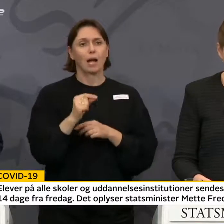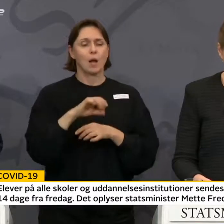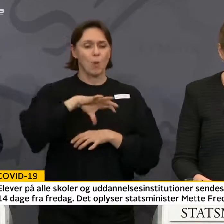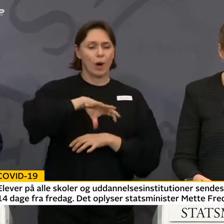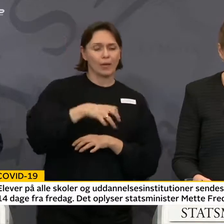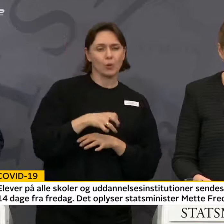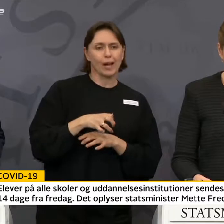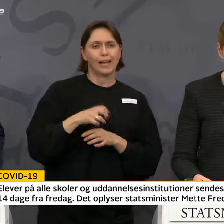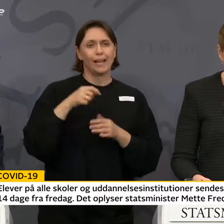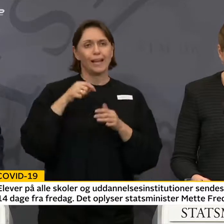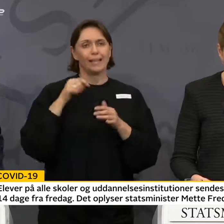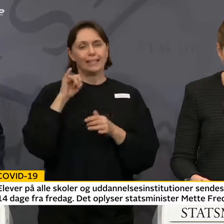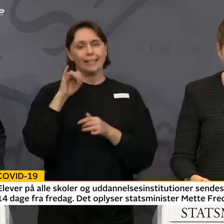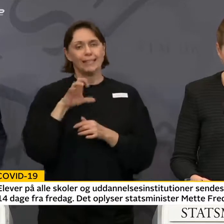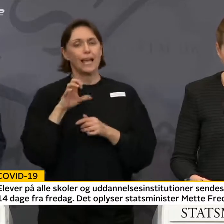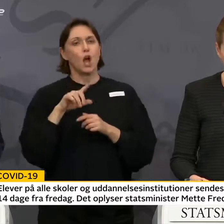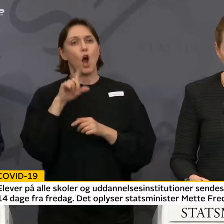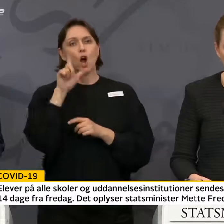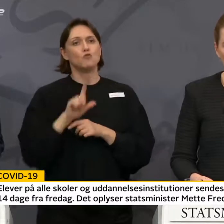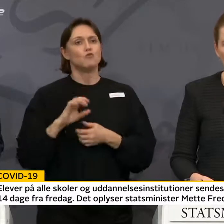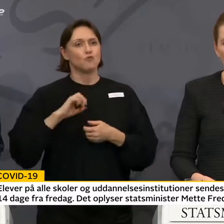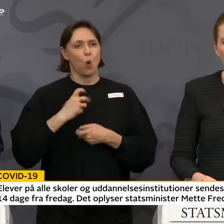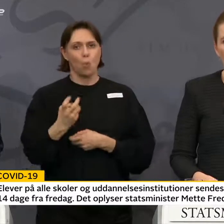intercity og lyntog.